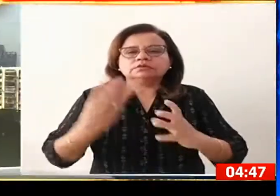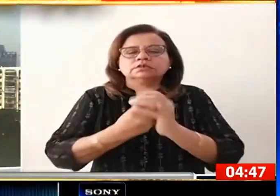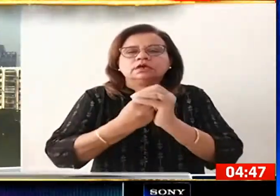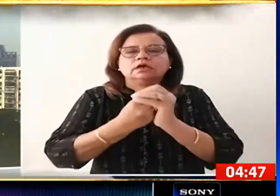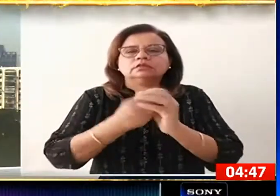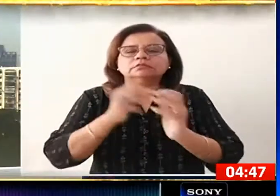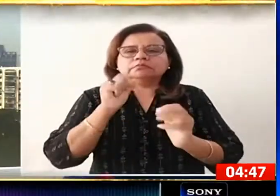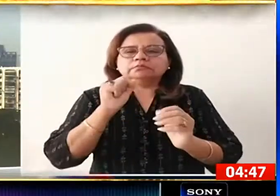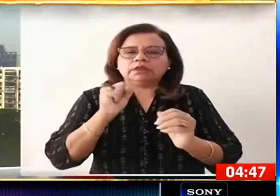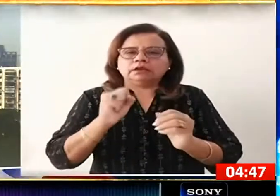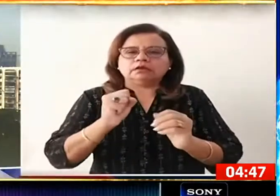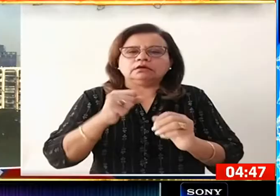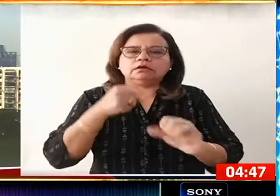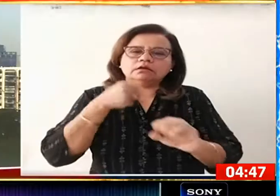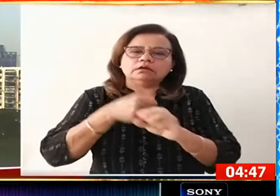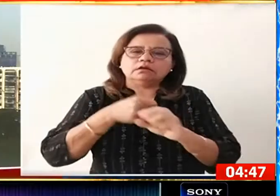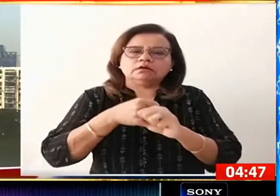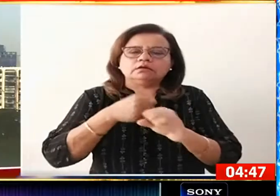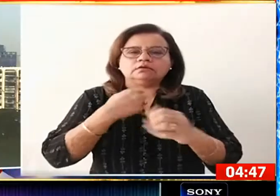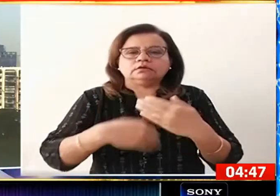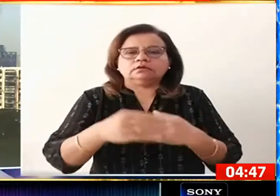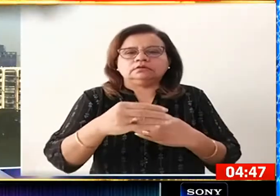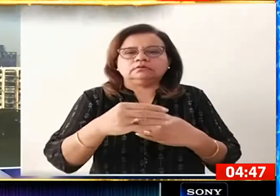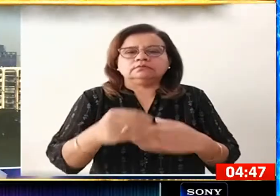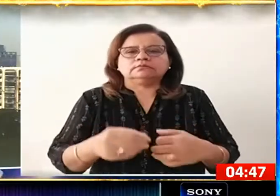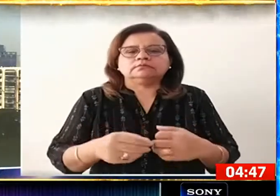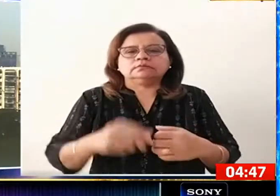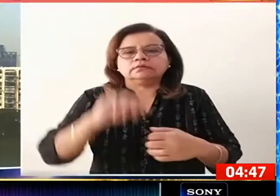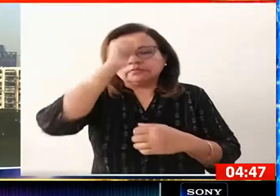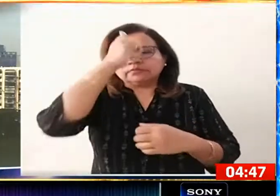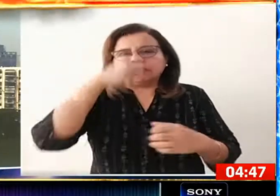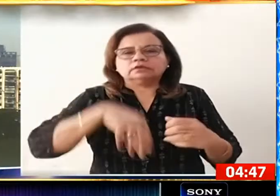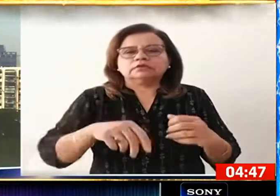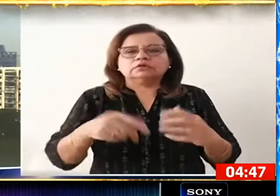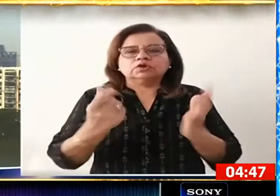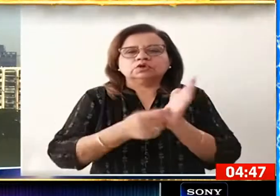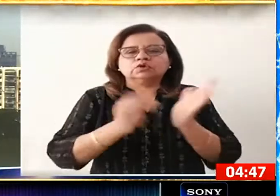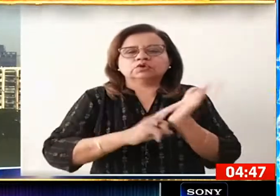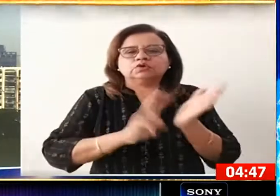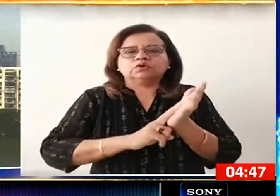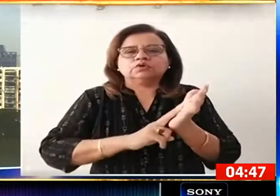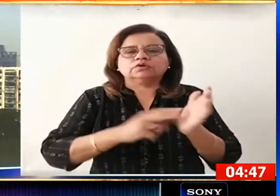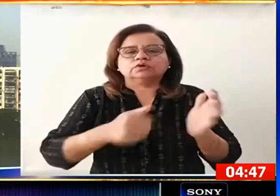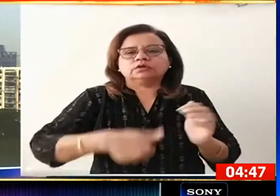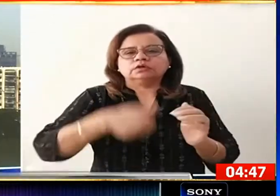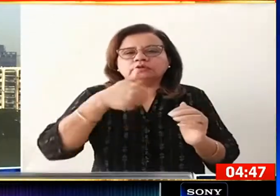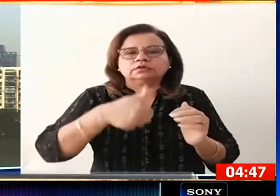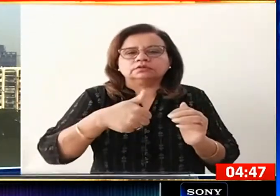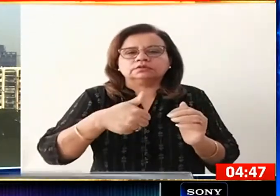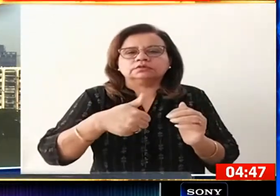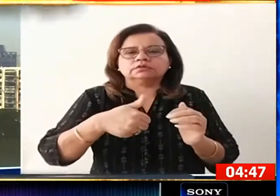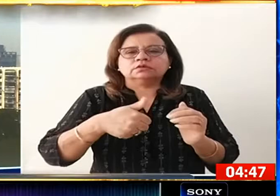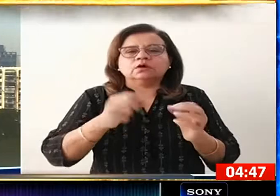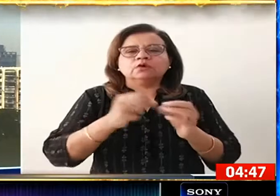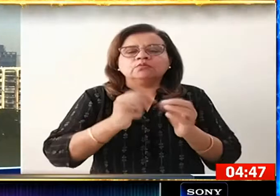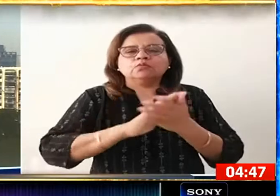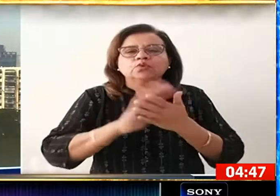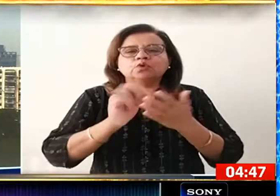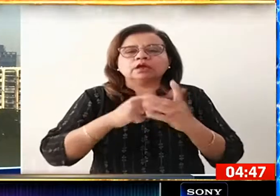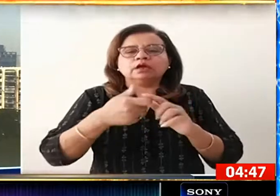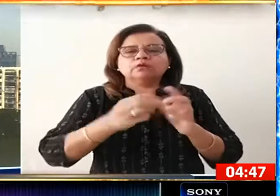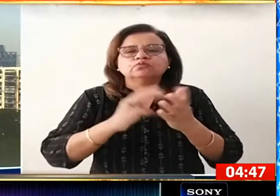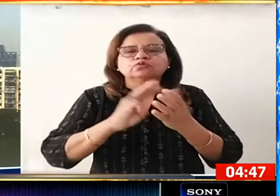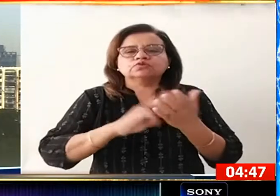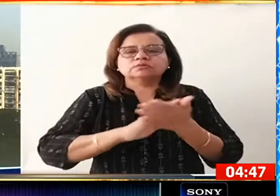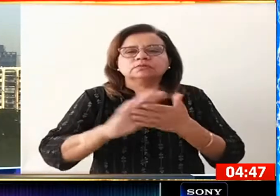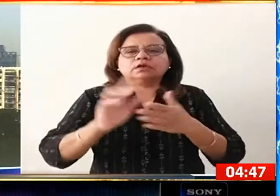हैं भारत ने संयुक्तराष्ट्र महासभा के अध्यक्ष वोलकन बोजगीर पर जमु